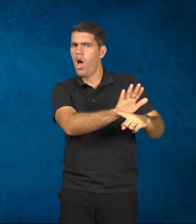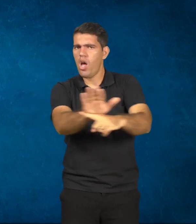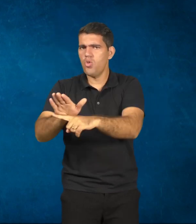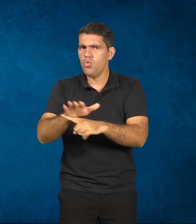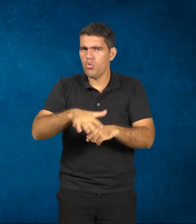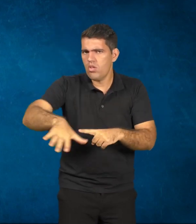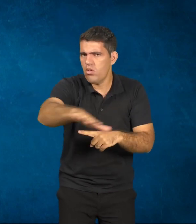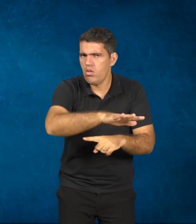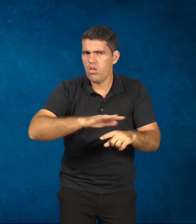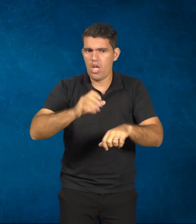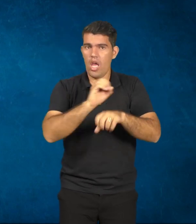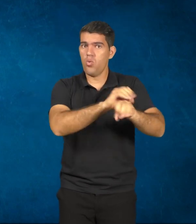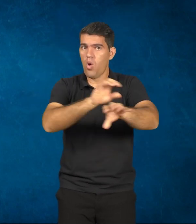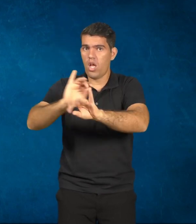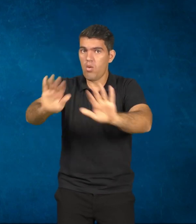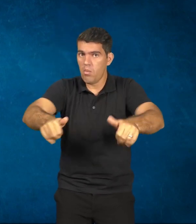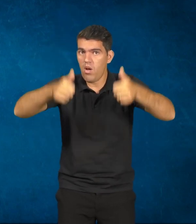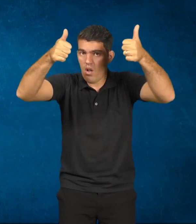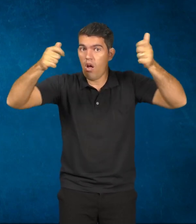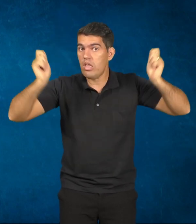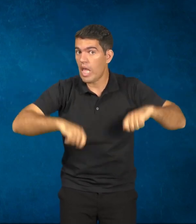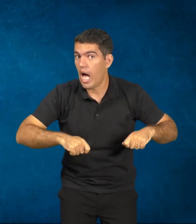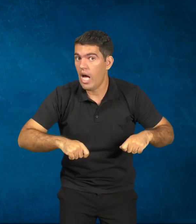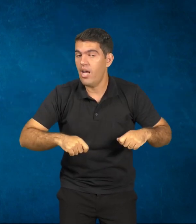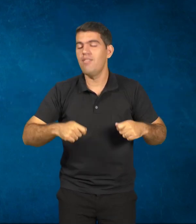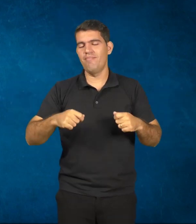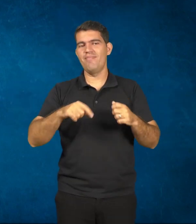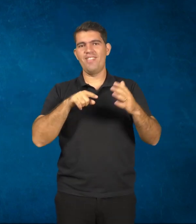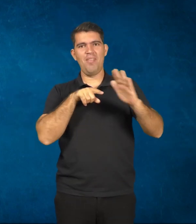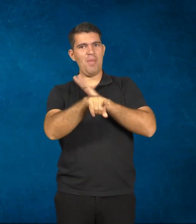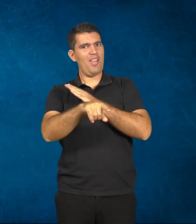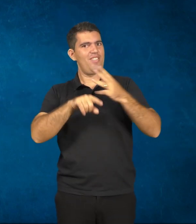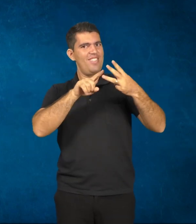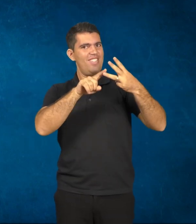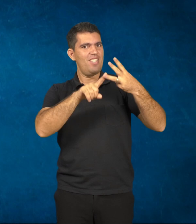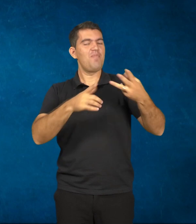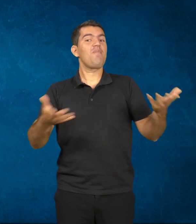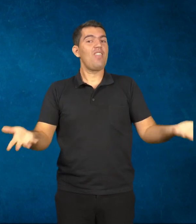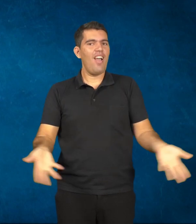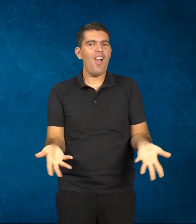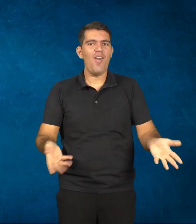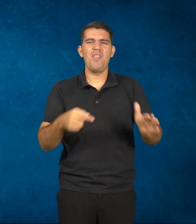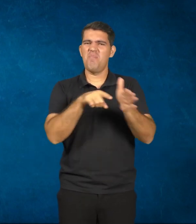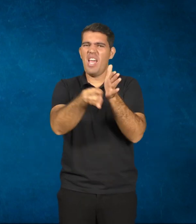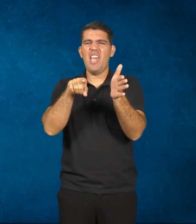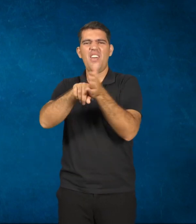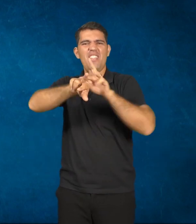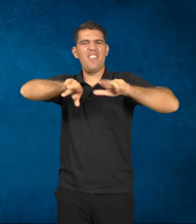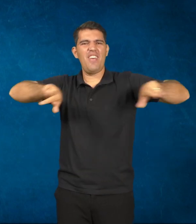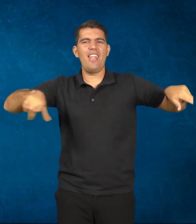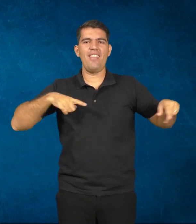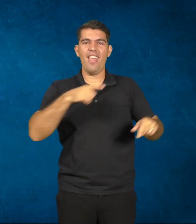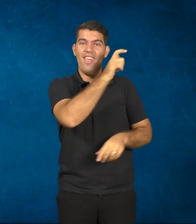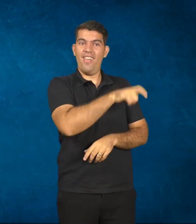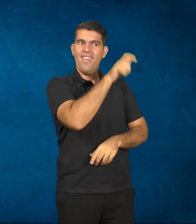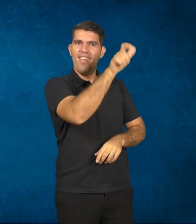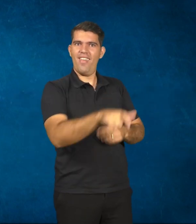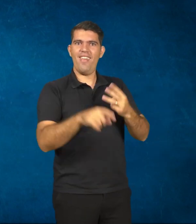melhora da nossa educação? uma terceira pergunta. Para responder essas e muitas outras, trouxemos três especialistas. Quero